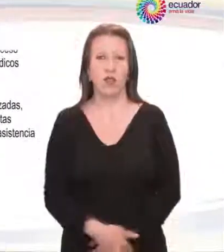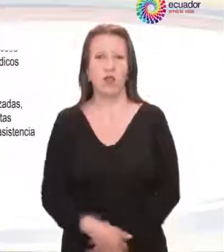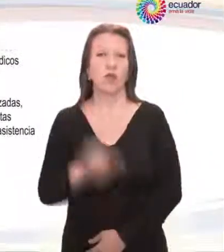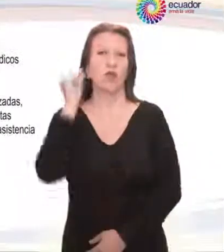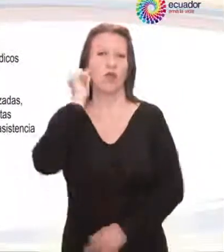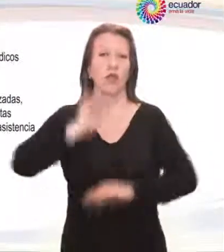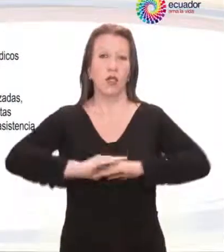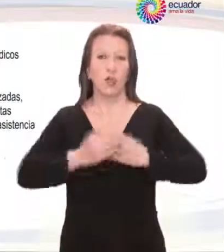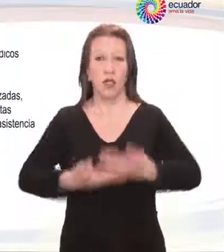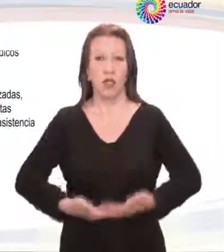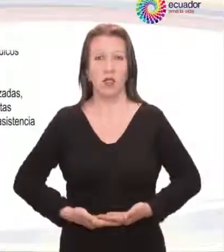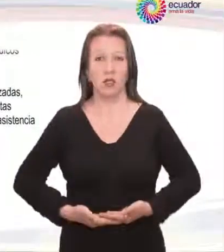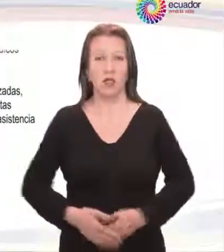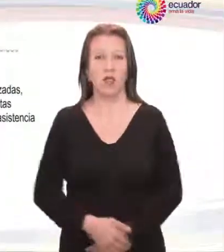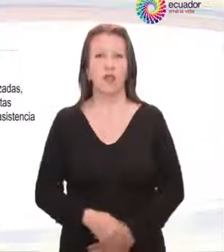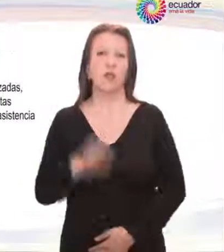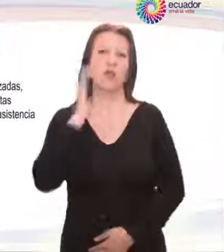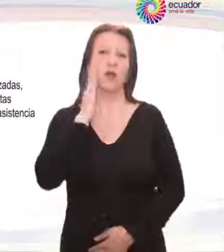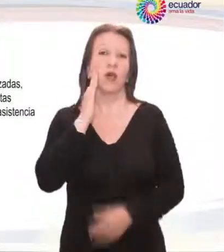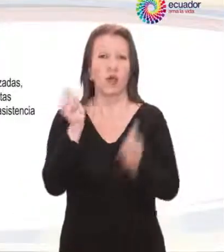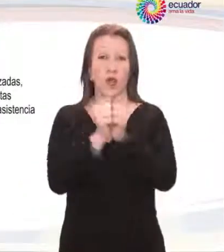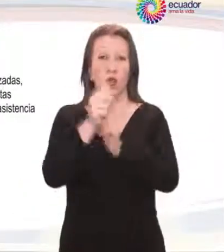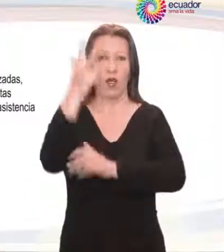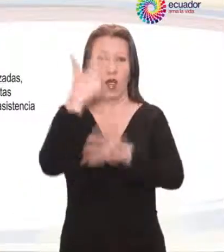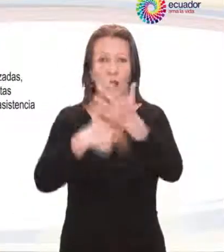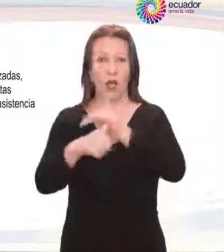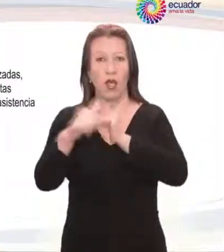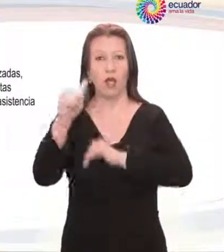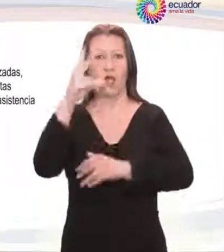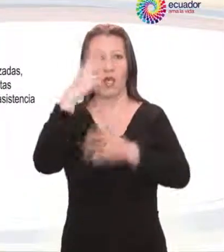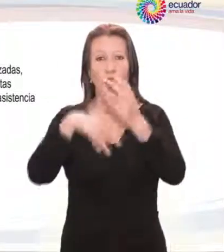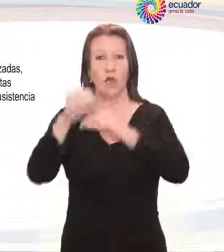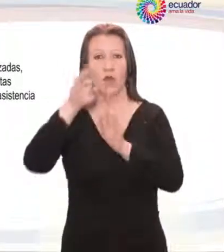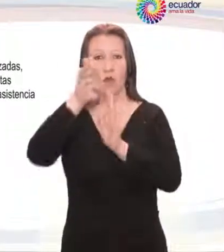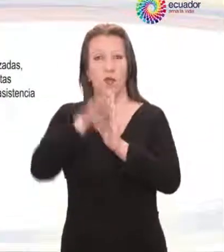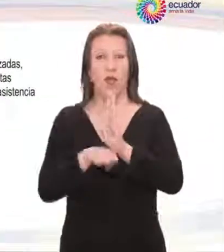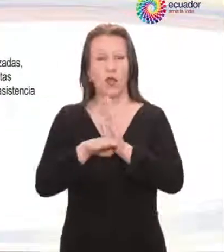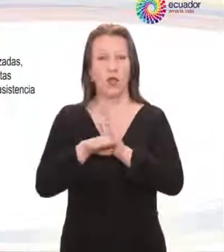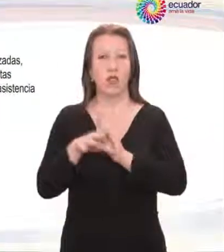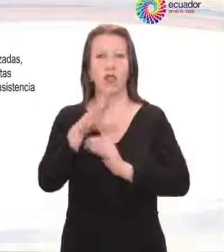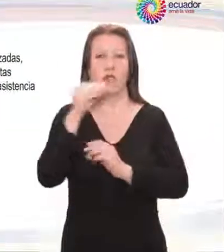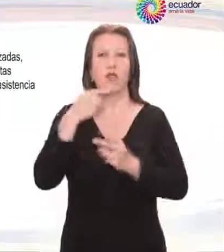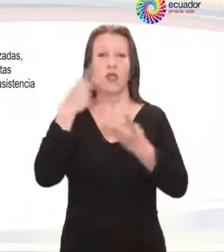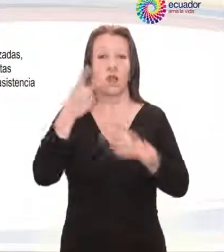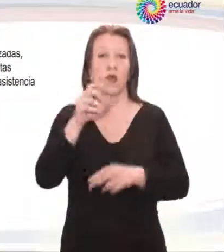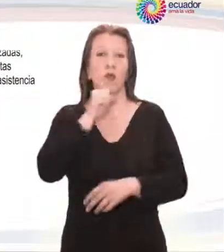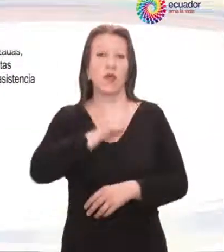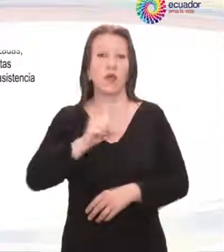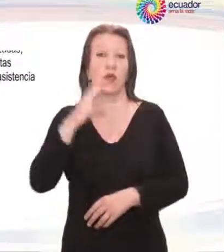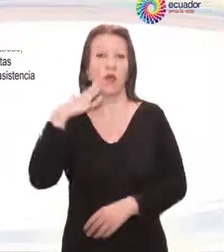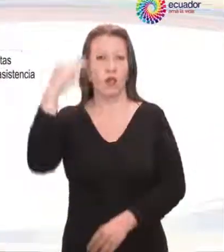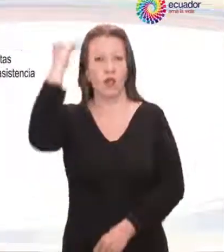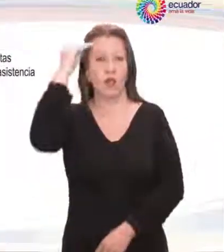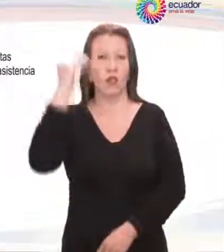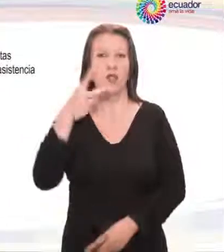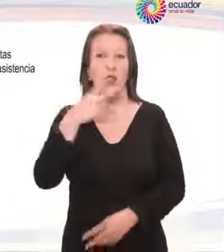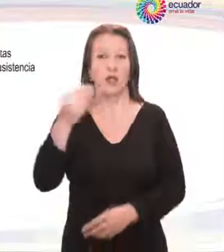mujeres embarazadas, madres con hijas o hijos menores, personas adultas mayores y personas con discapacidad